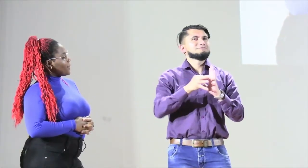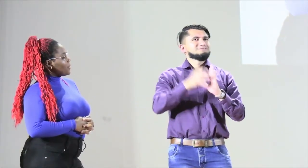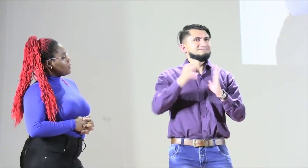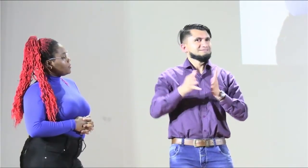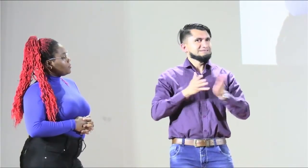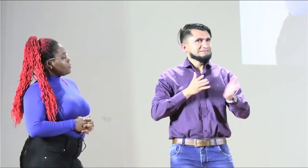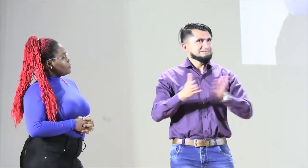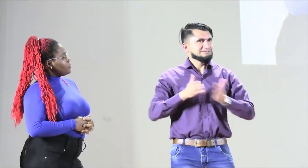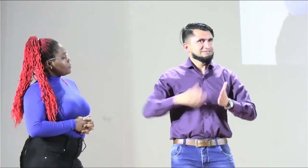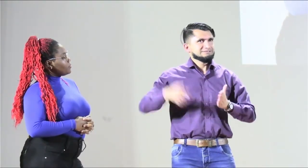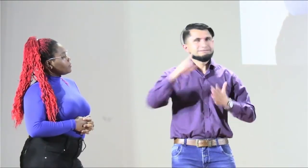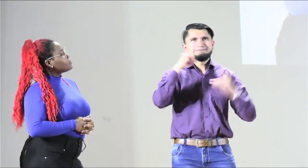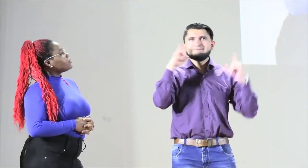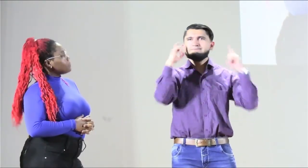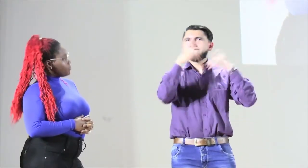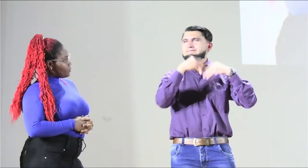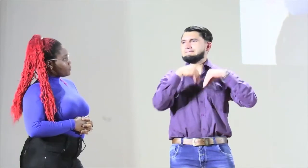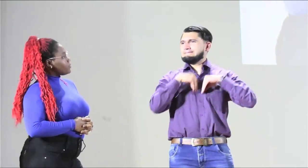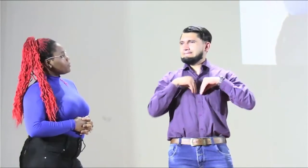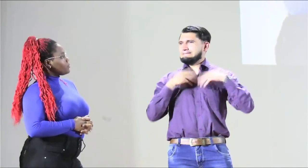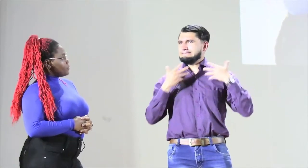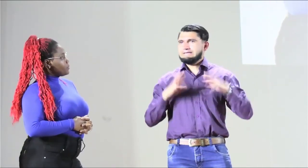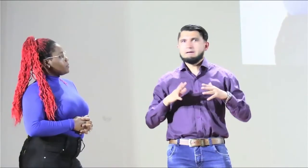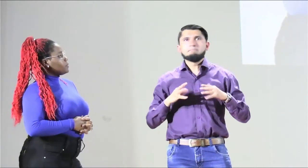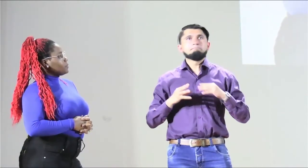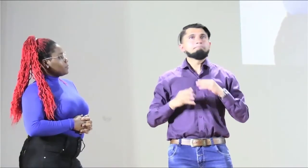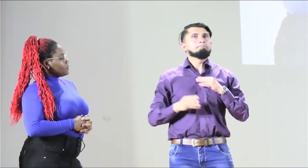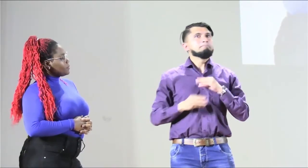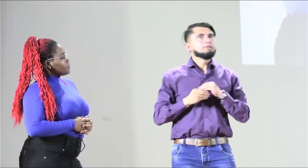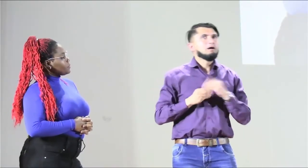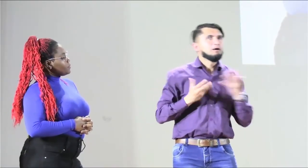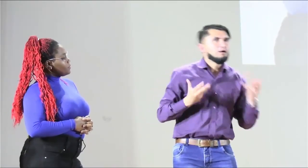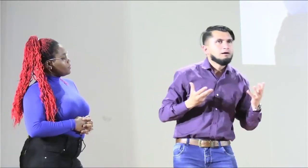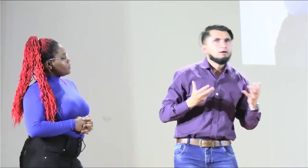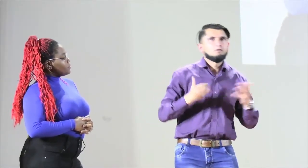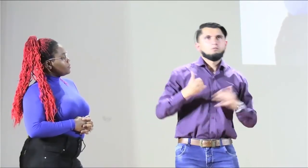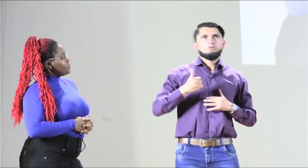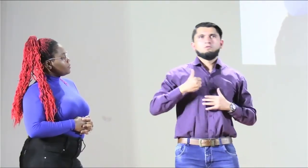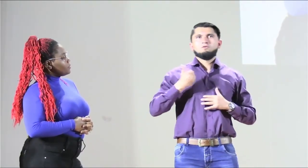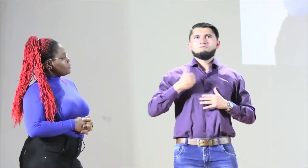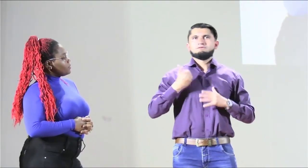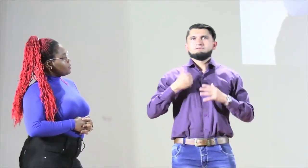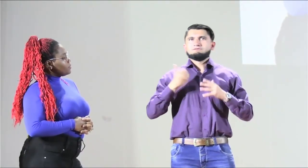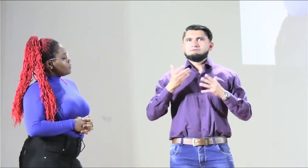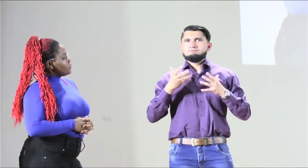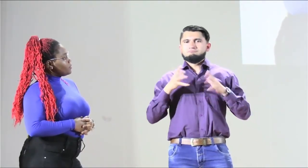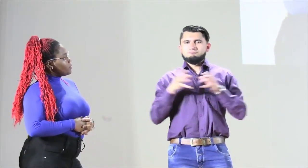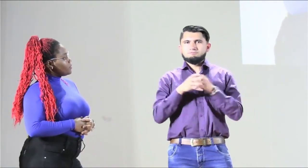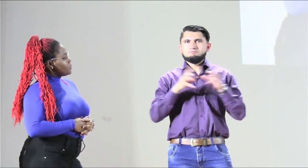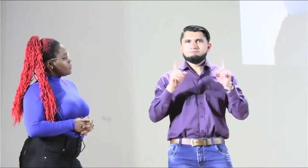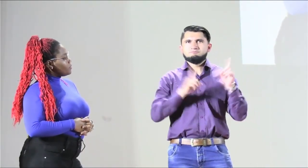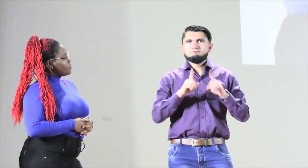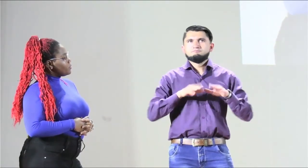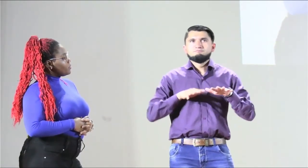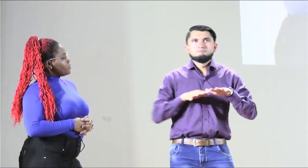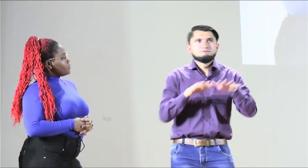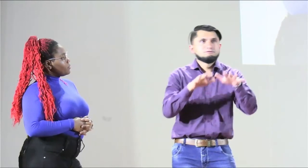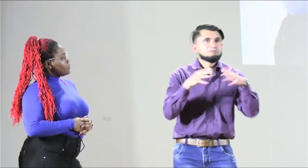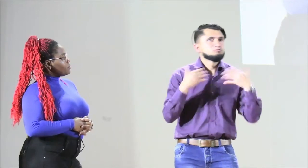de hoy, por ejemplo, de hoy a la mañana sobre código de ética del servicio de interpretación y además lo que hemos visto